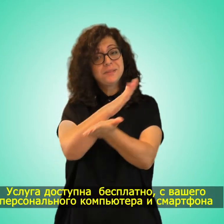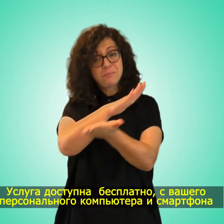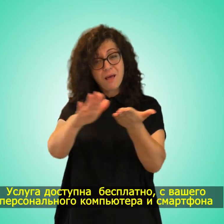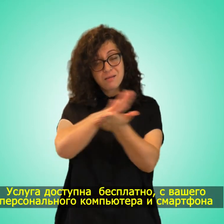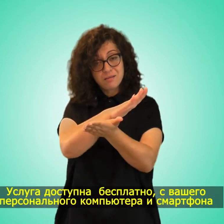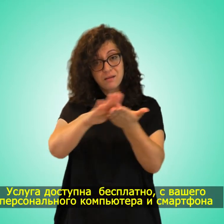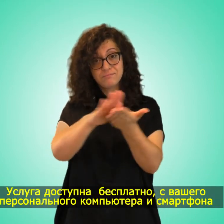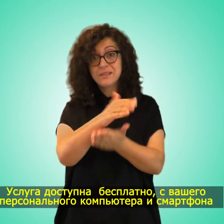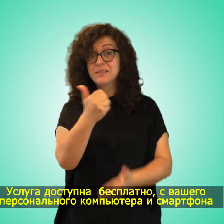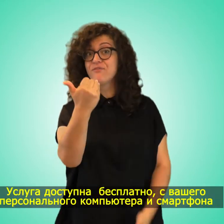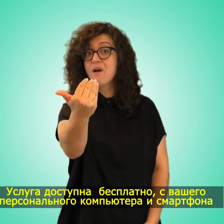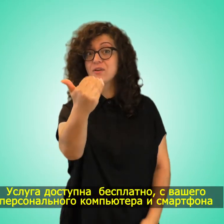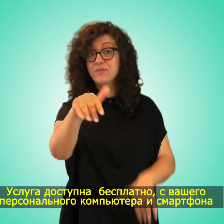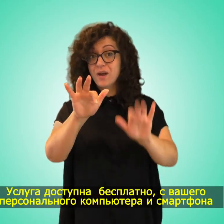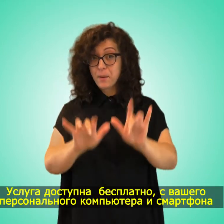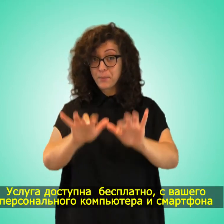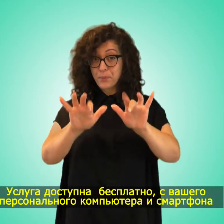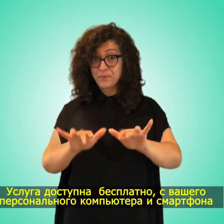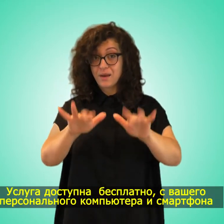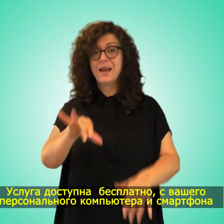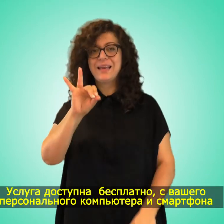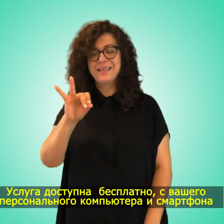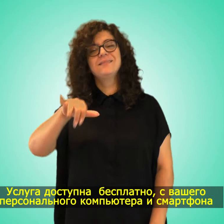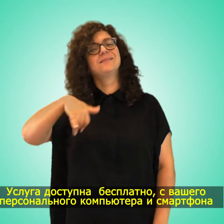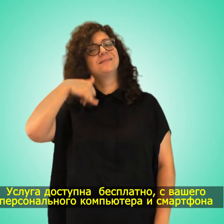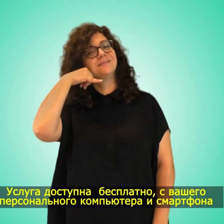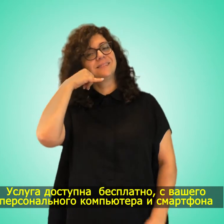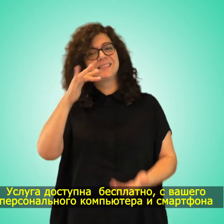бесплатно с вашего персонального компьютера и смартфона.